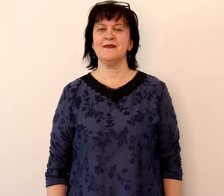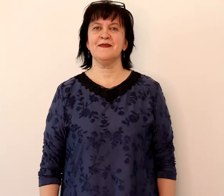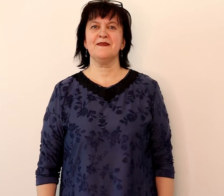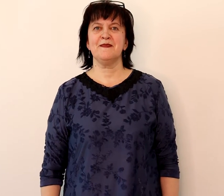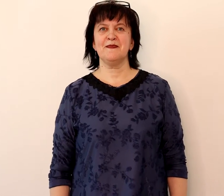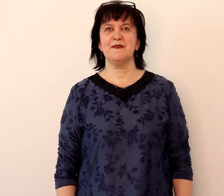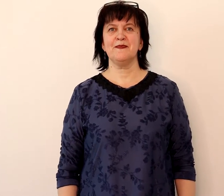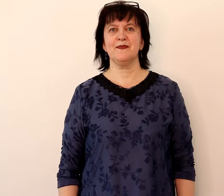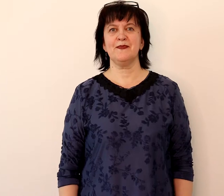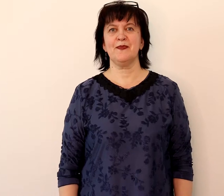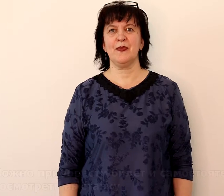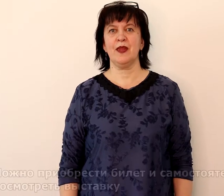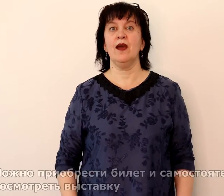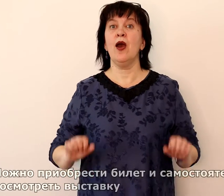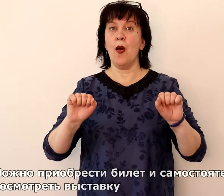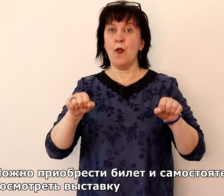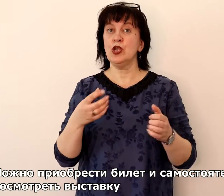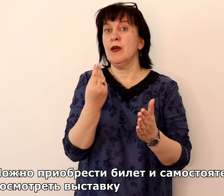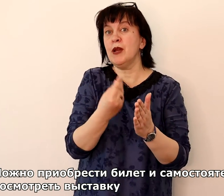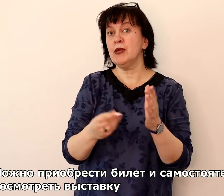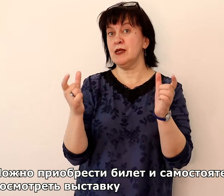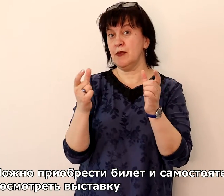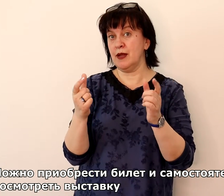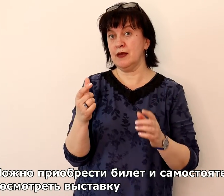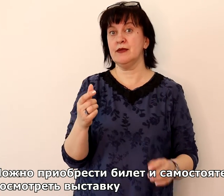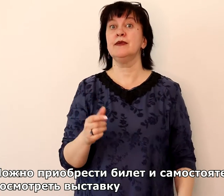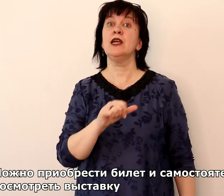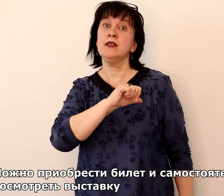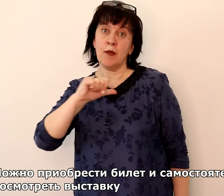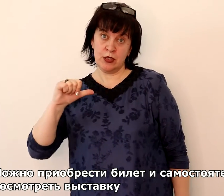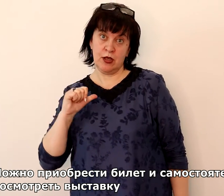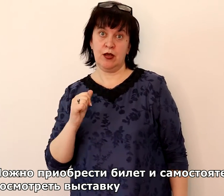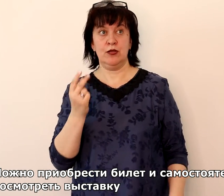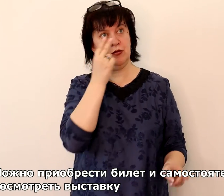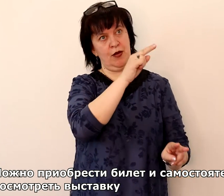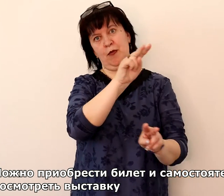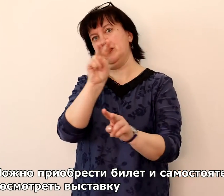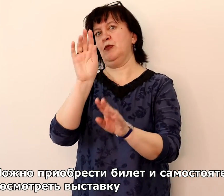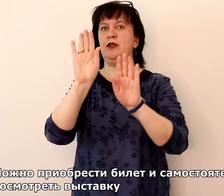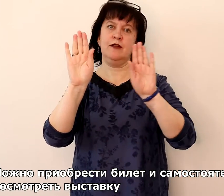Можно приобрести билет и самостоятельно посмотреть выставку.